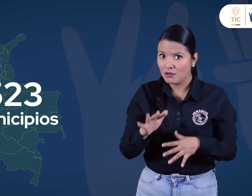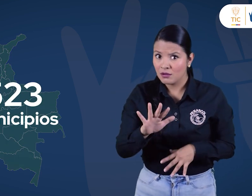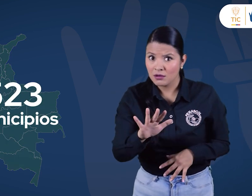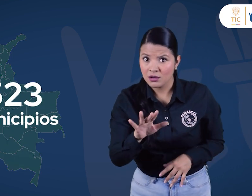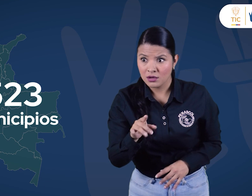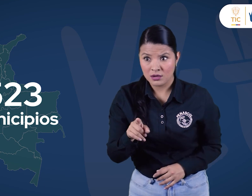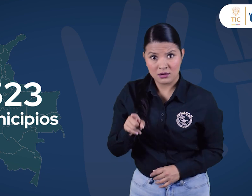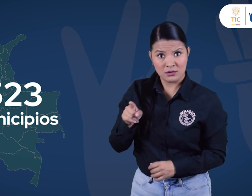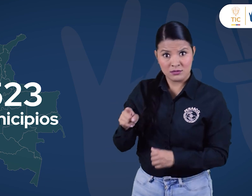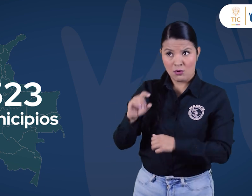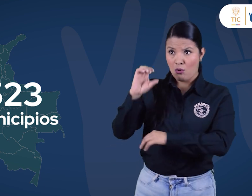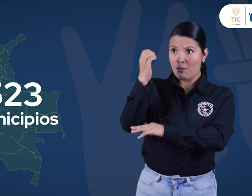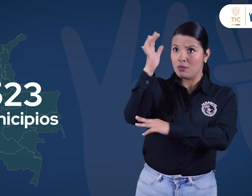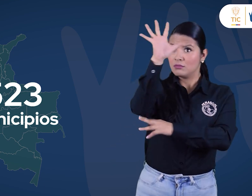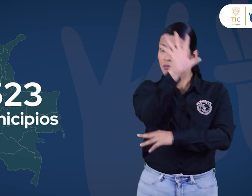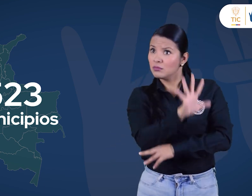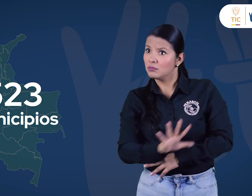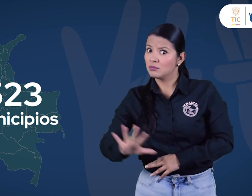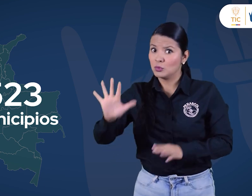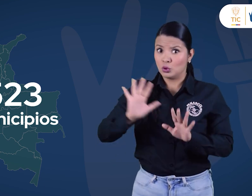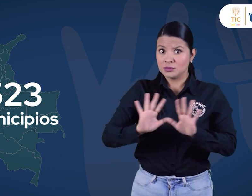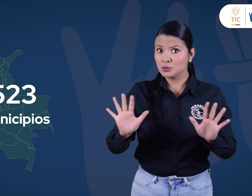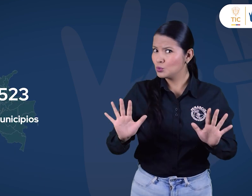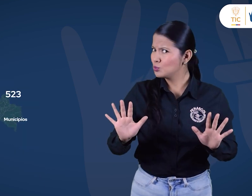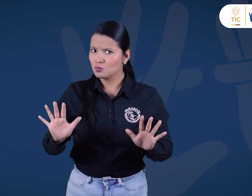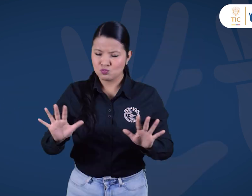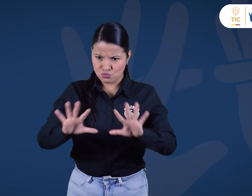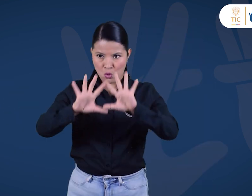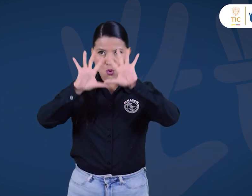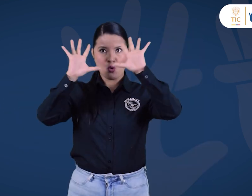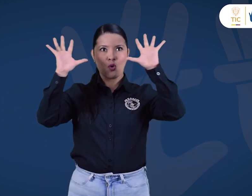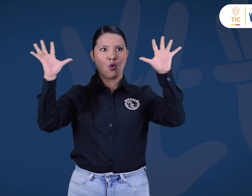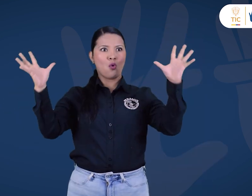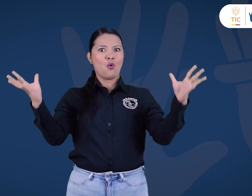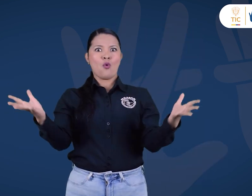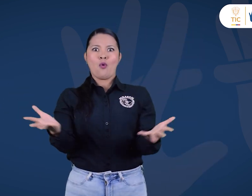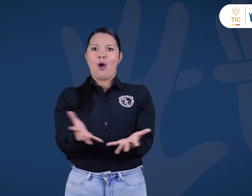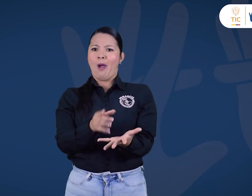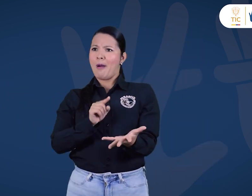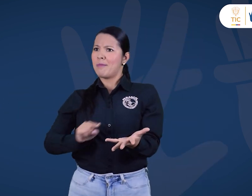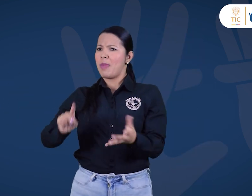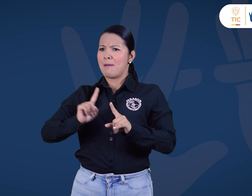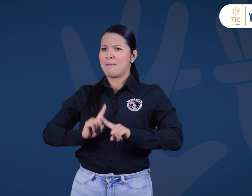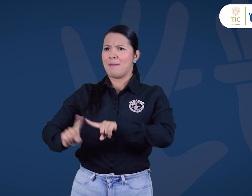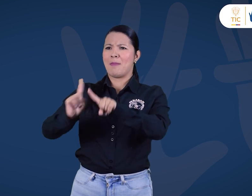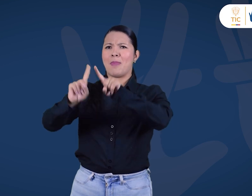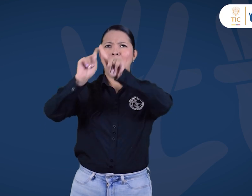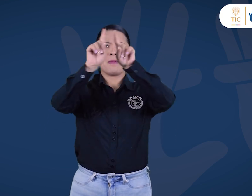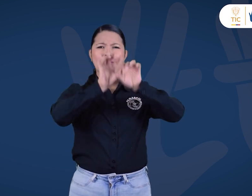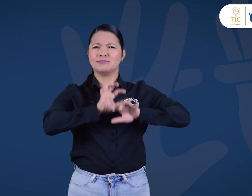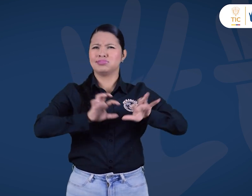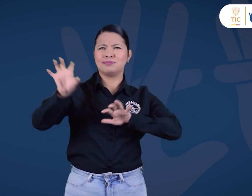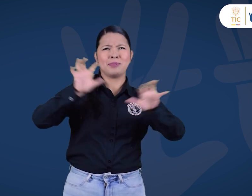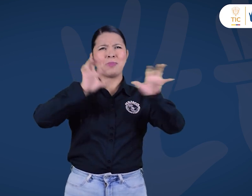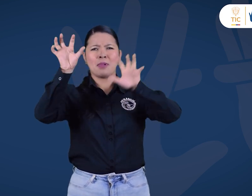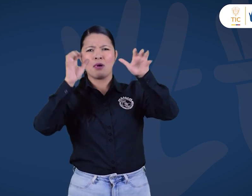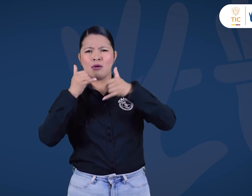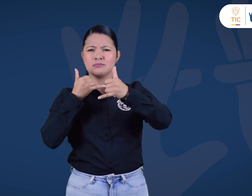Pero no se han recibido usuarios solo a nivel nacional. También han ingresado desde otros